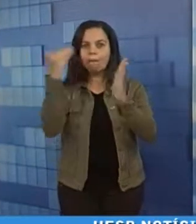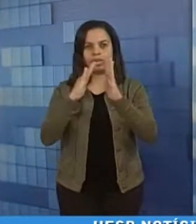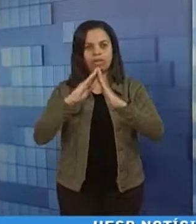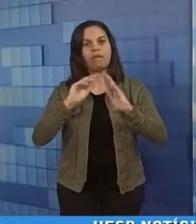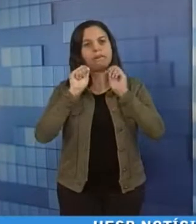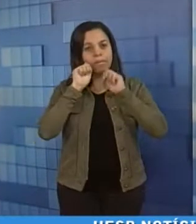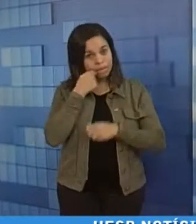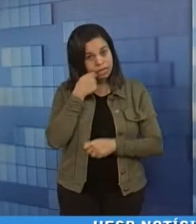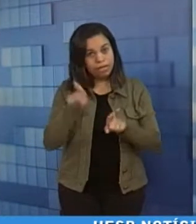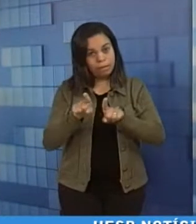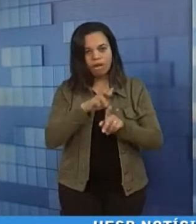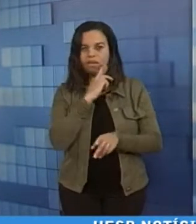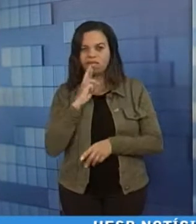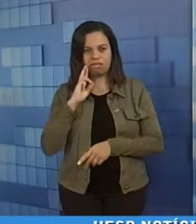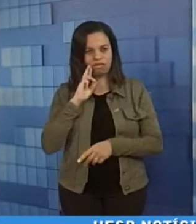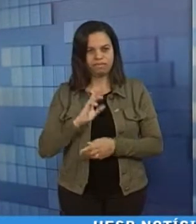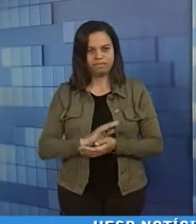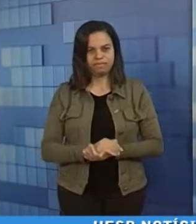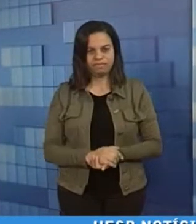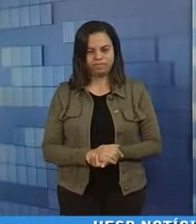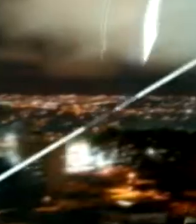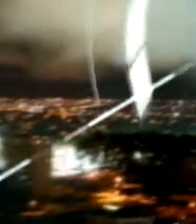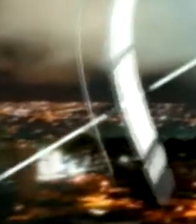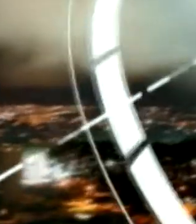cresceram em padarias e restaurantes.